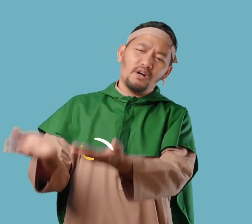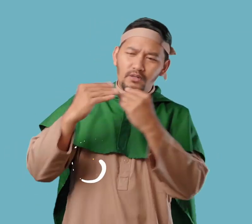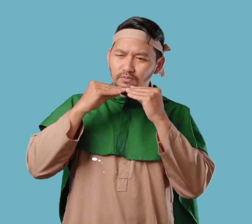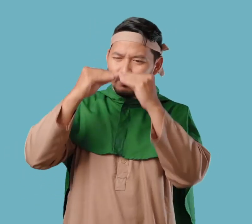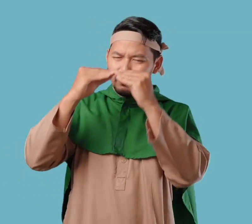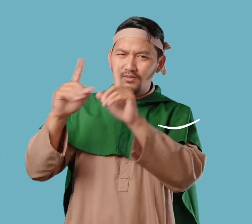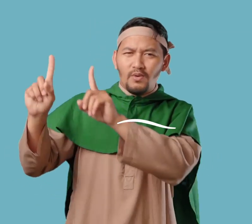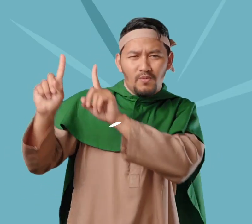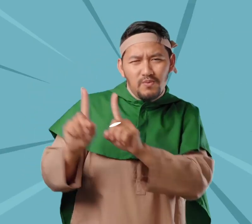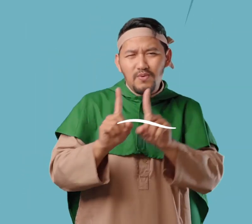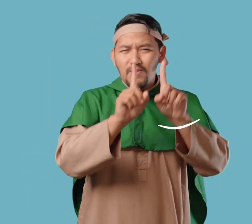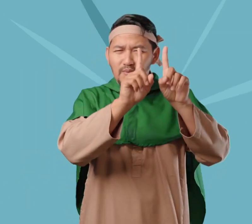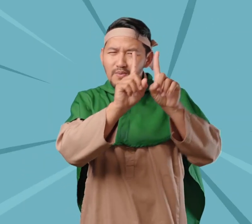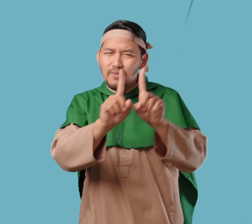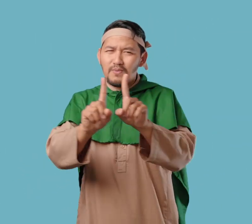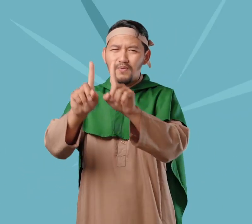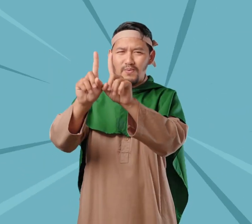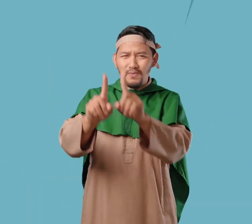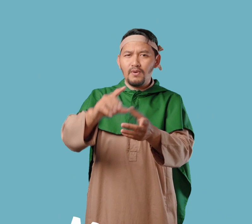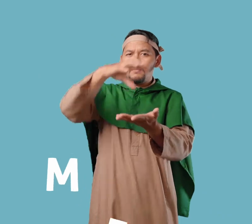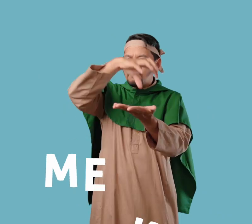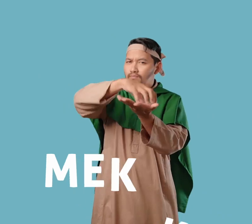membawa Nabi Muhammad kembali ke kota Mekah